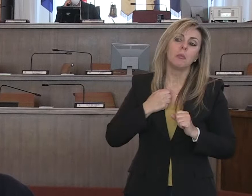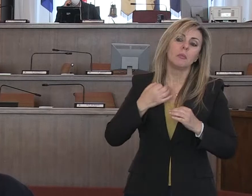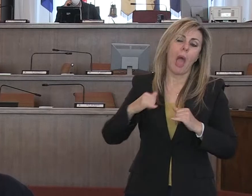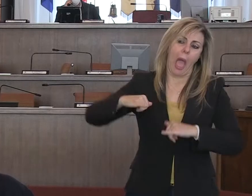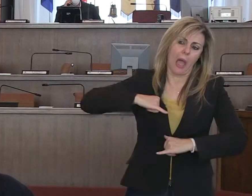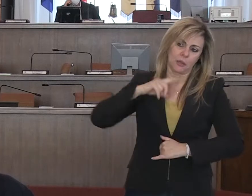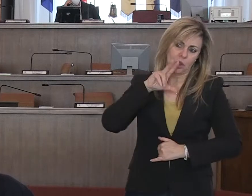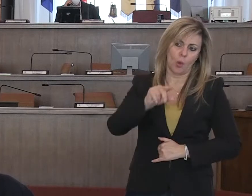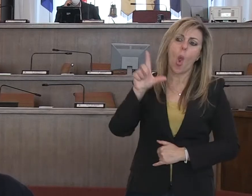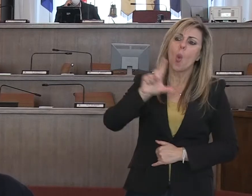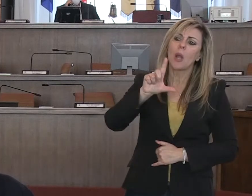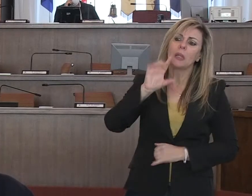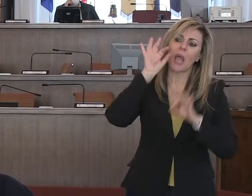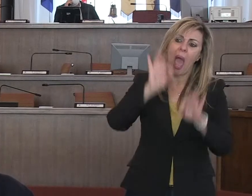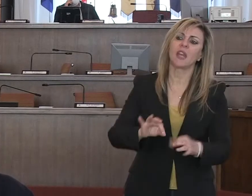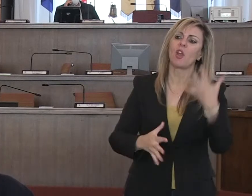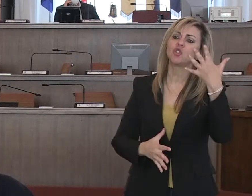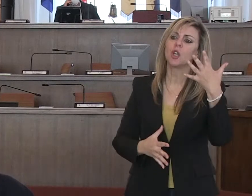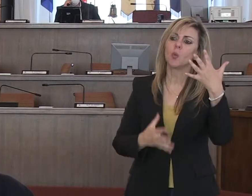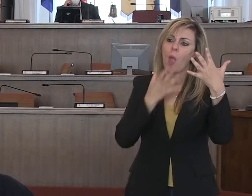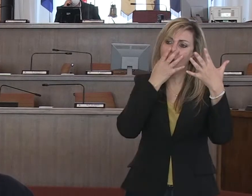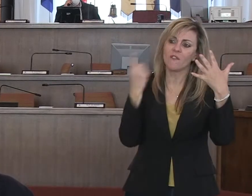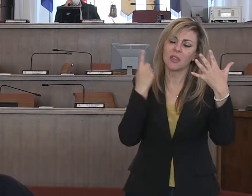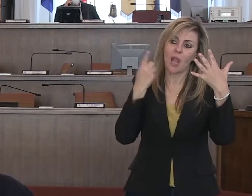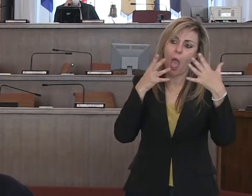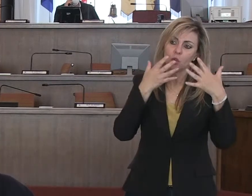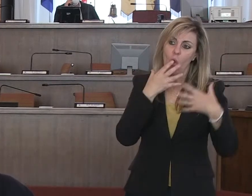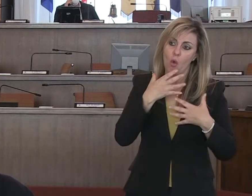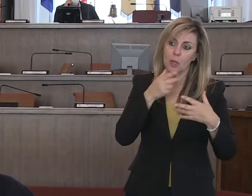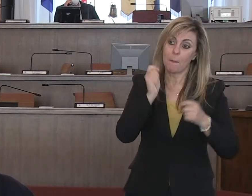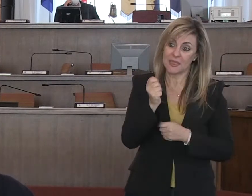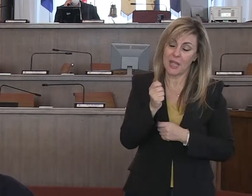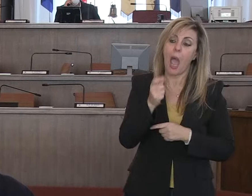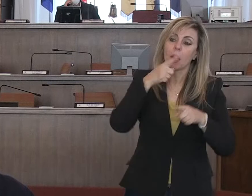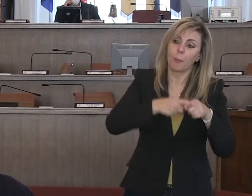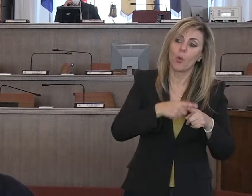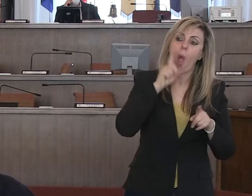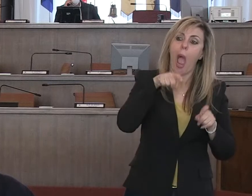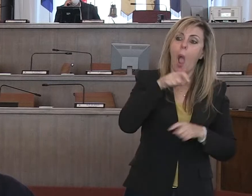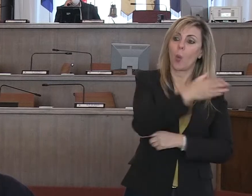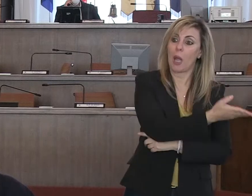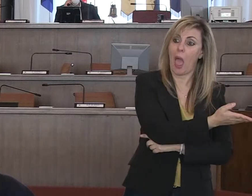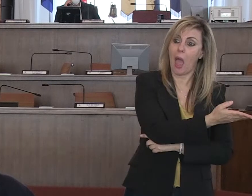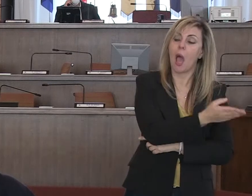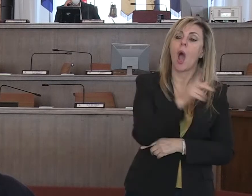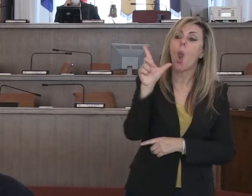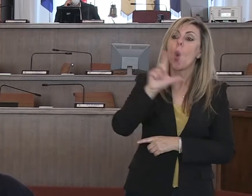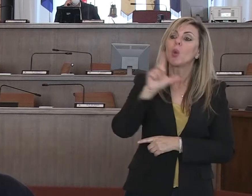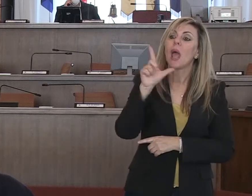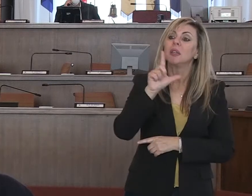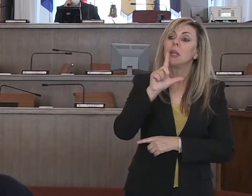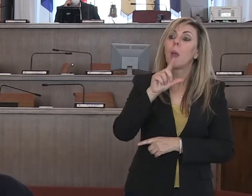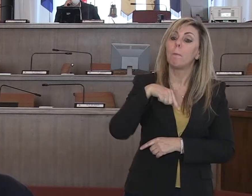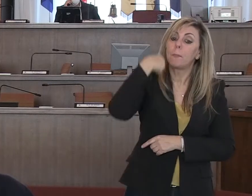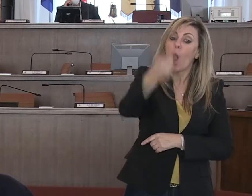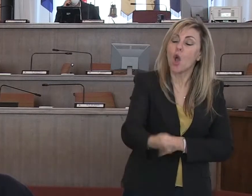5 ventilatori a Pescara e dei ventilatori all'Aquila che lunedì prossimo attiverà altri 8 posti